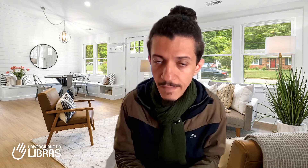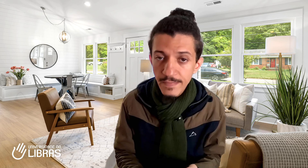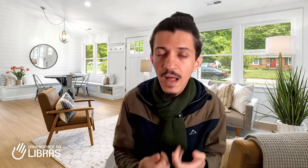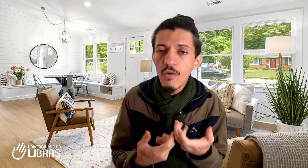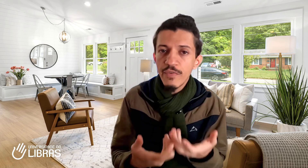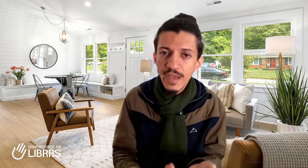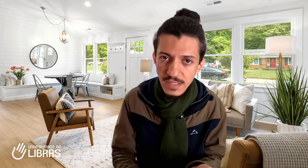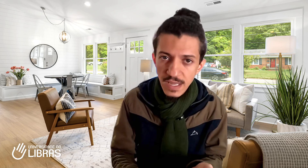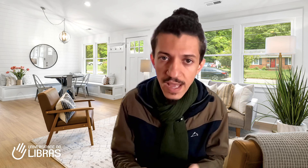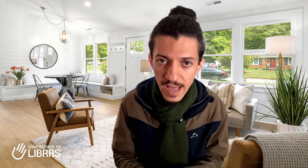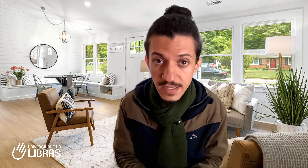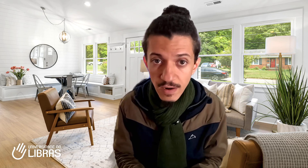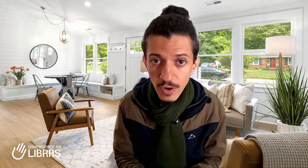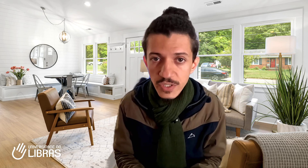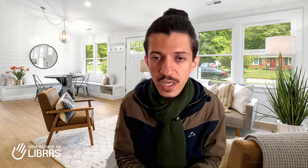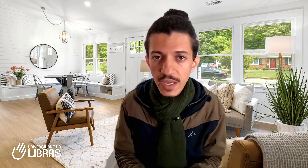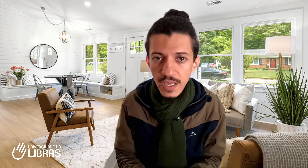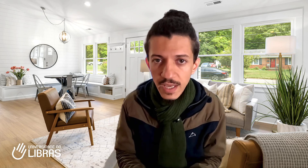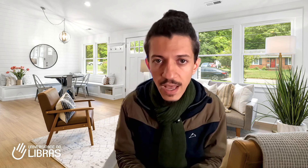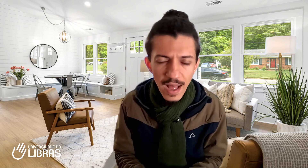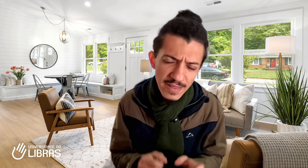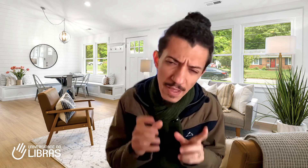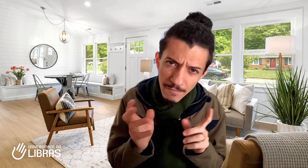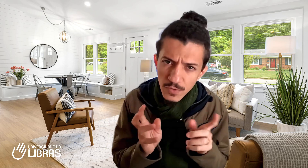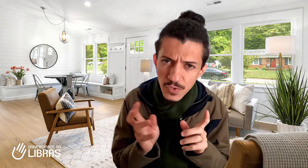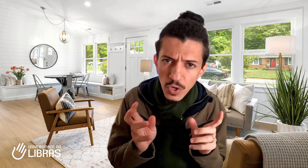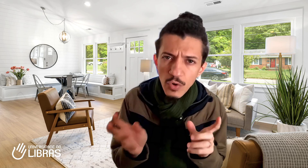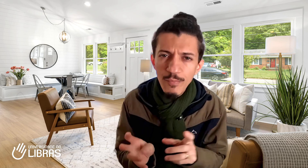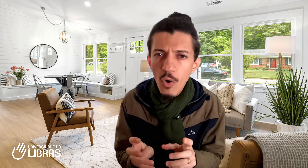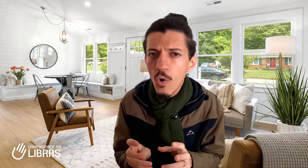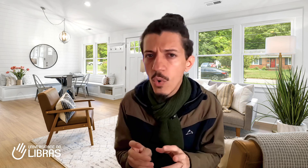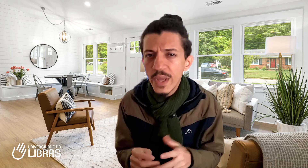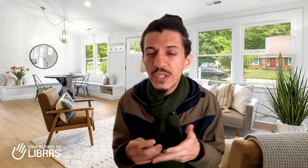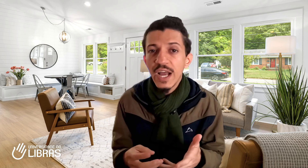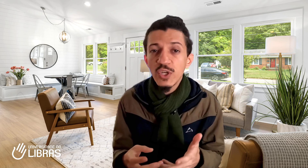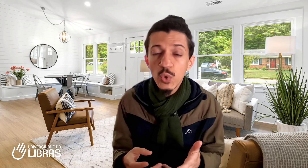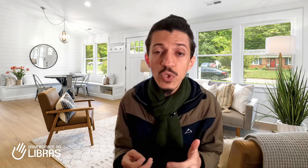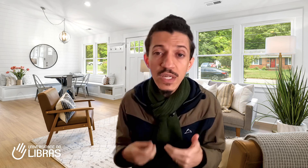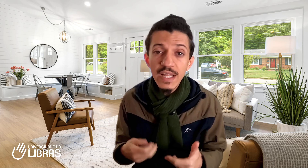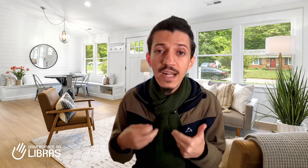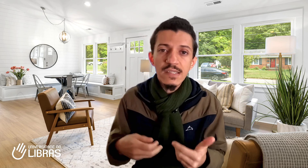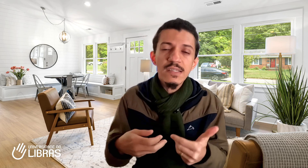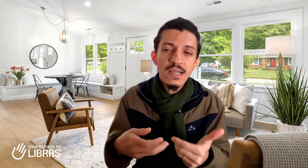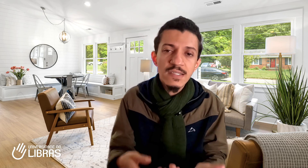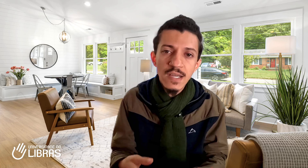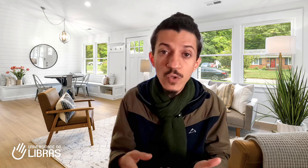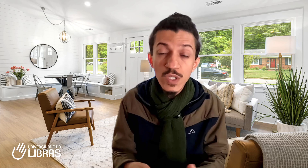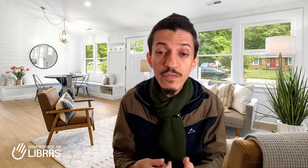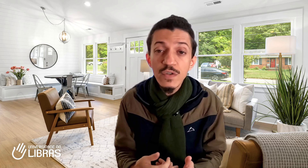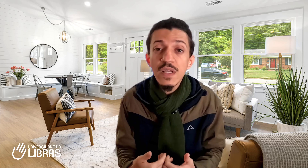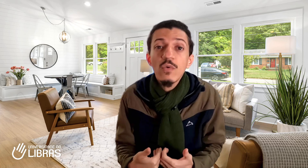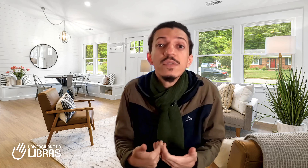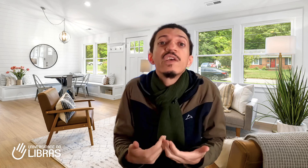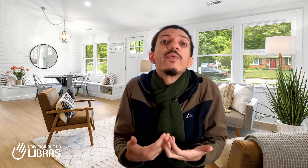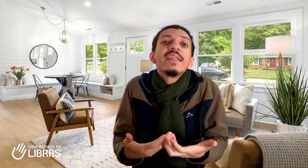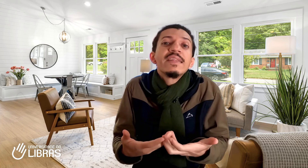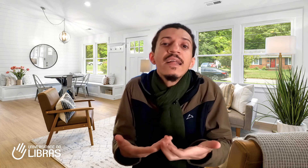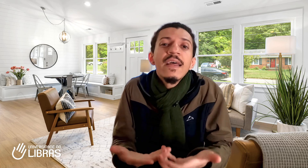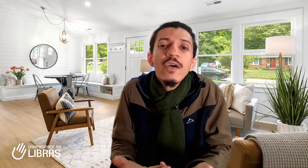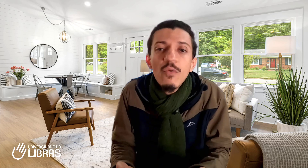talvez essa lógica aí até funcione um pouco e te ajude a ter a sensação de que você conseguiu entender como a